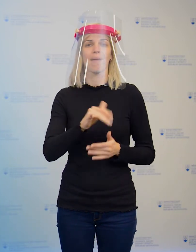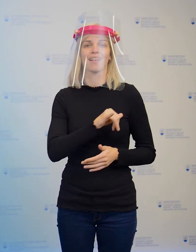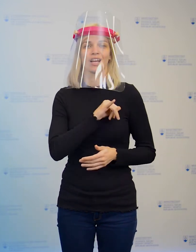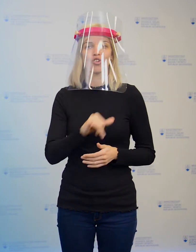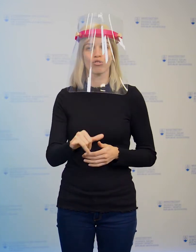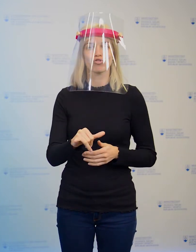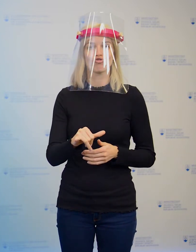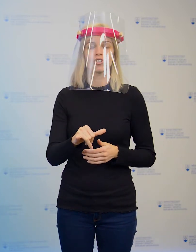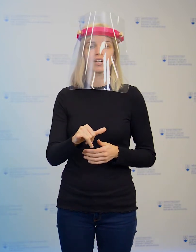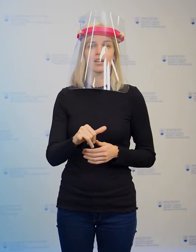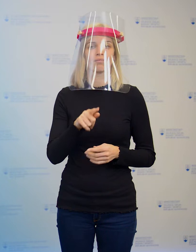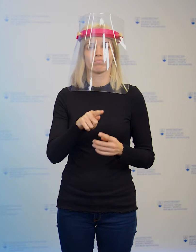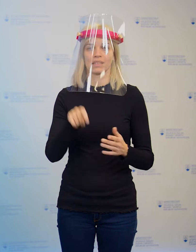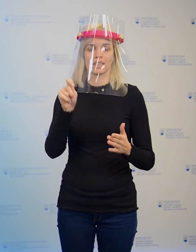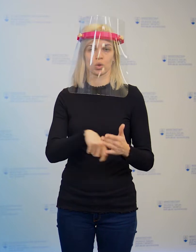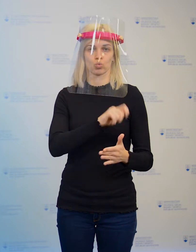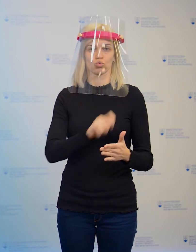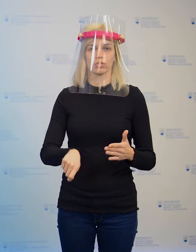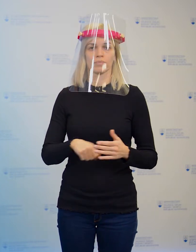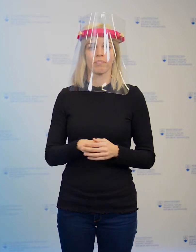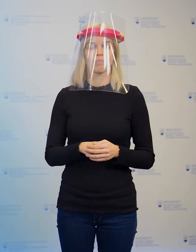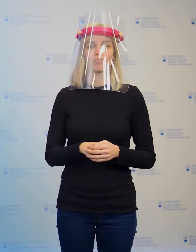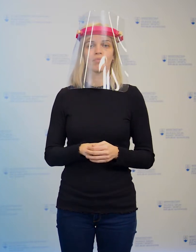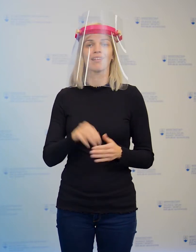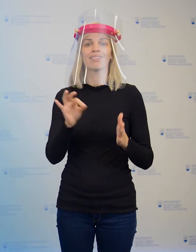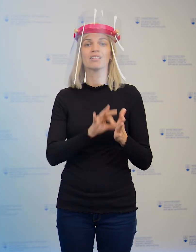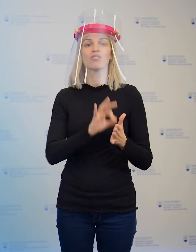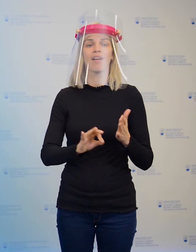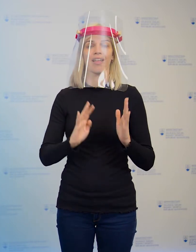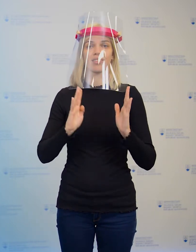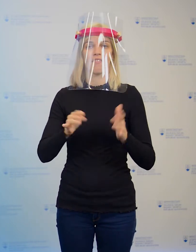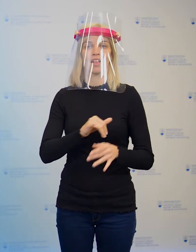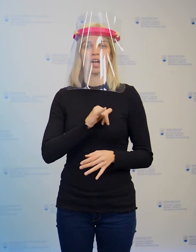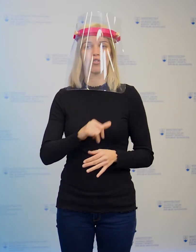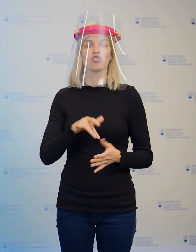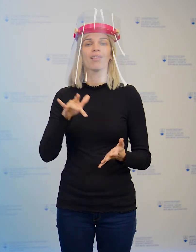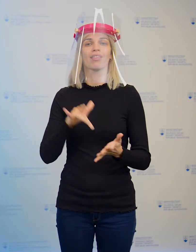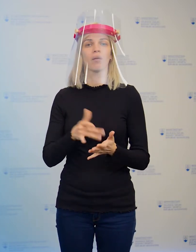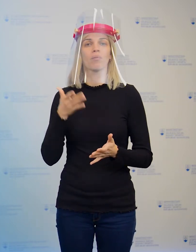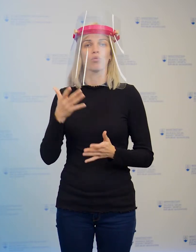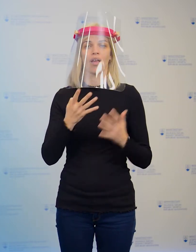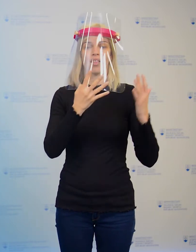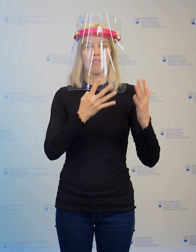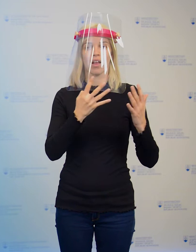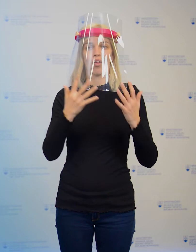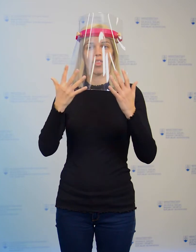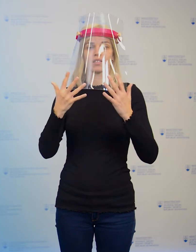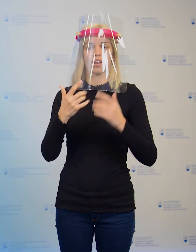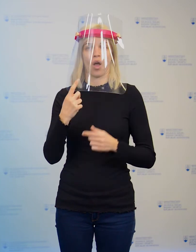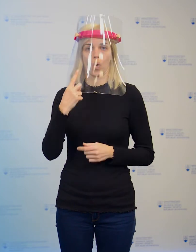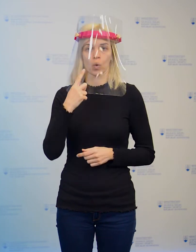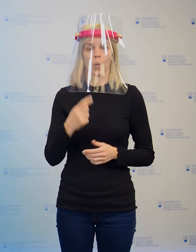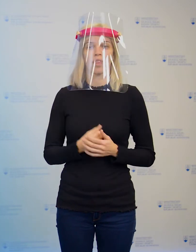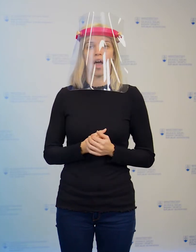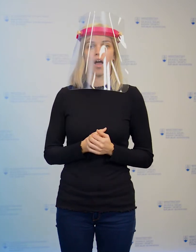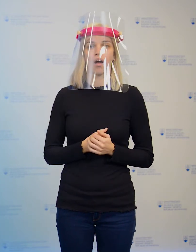ročníka sa ruší. Testovanie 9 sa uskutoční v termíne 9. a 10. júna